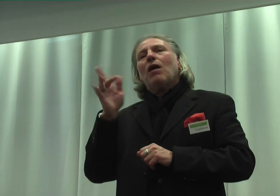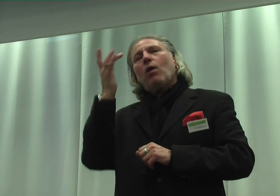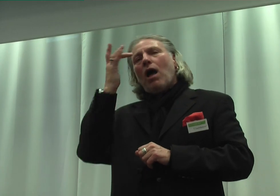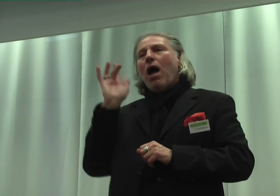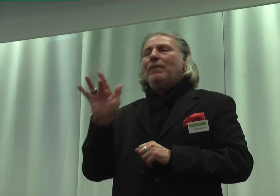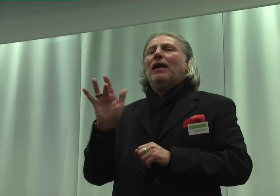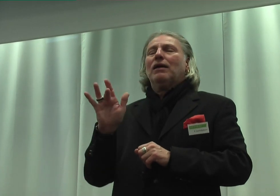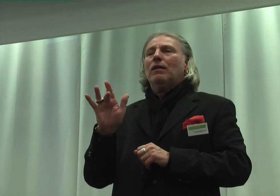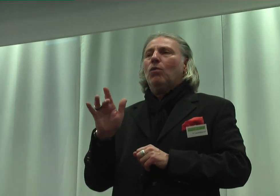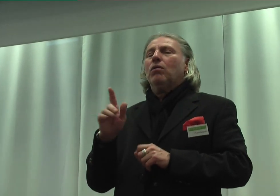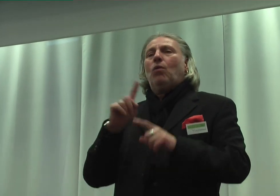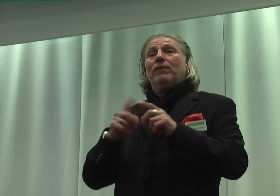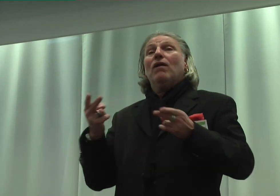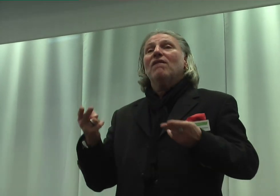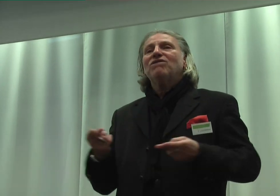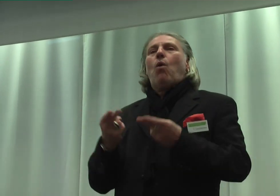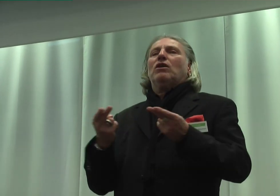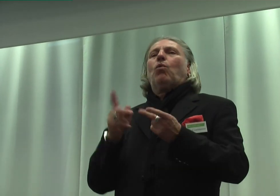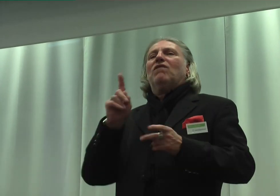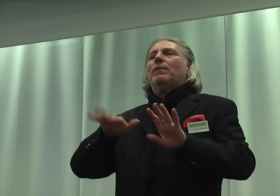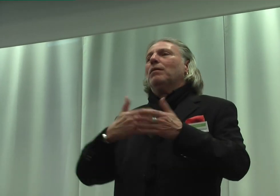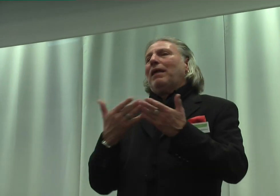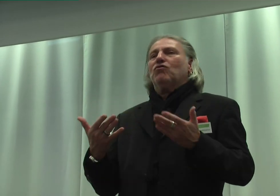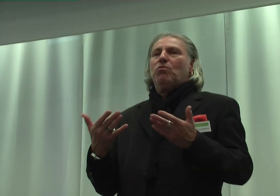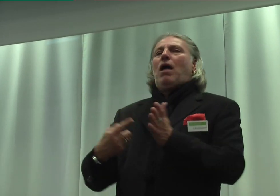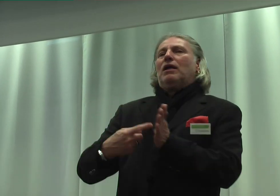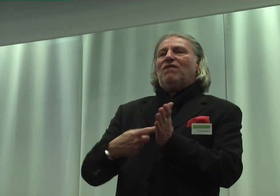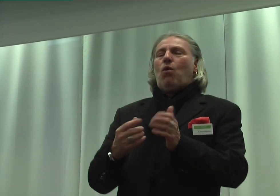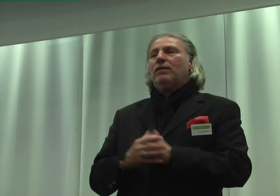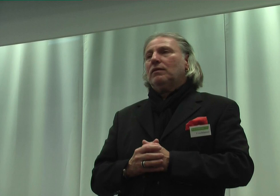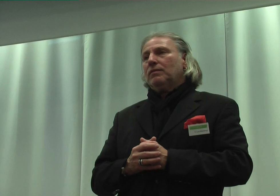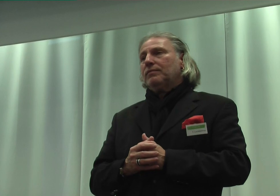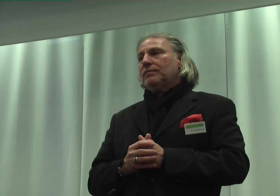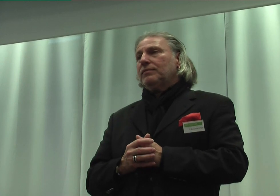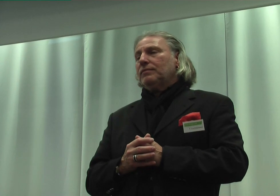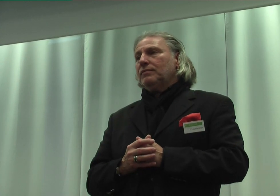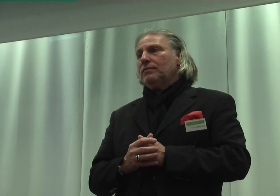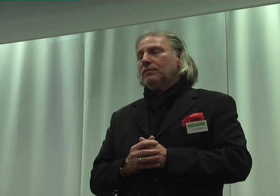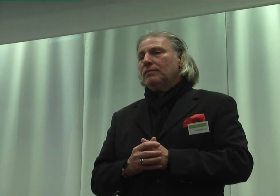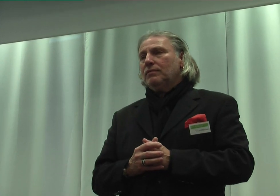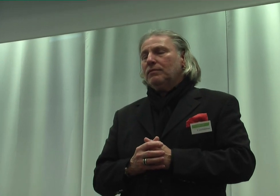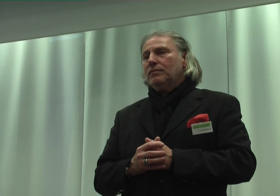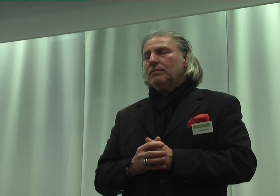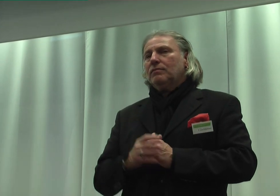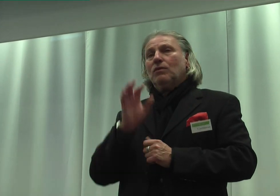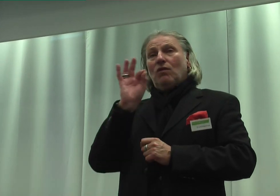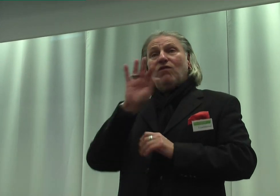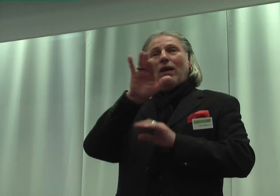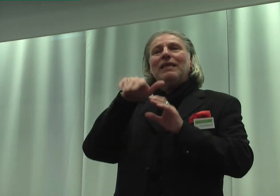sowie Förderung von Bärdensprache gefordert. Hinsichtlich inklusiver Bildung Artikel